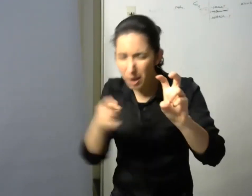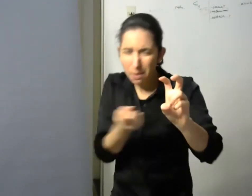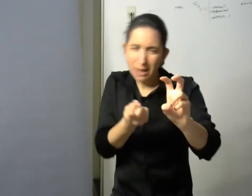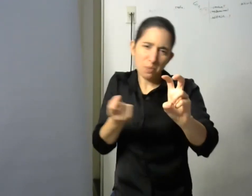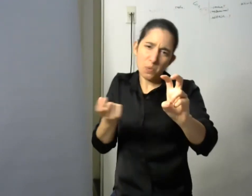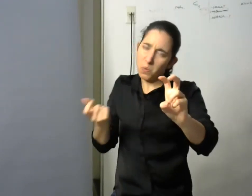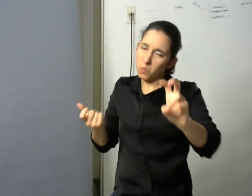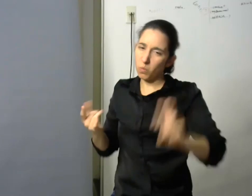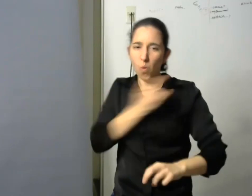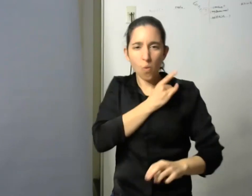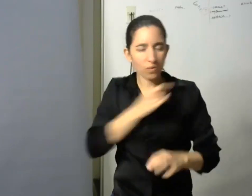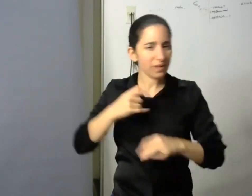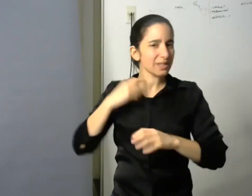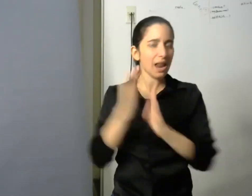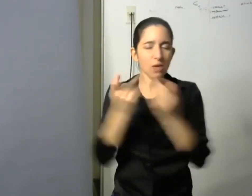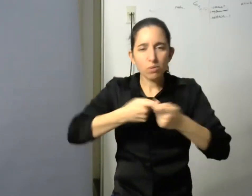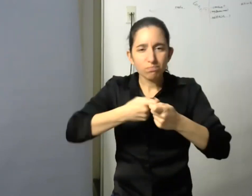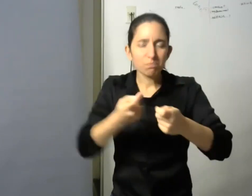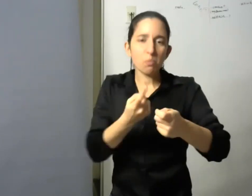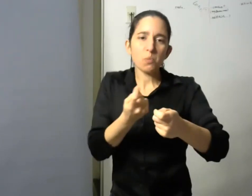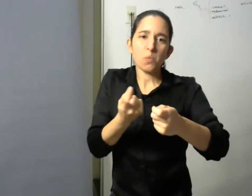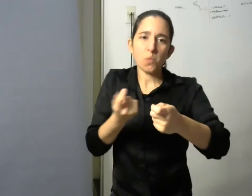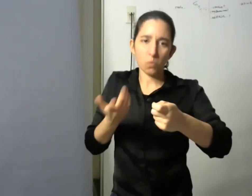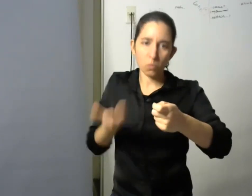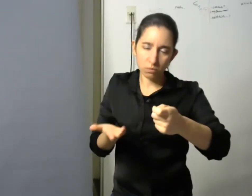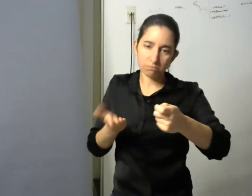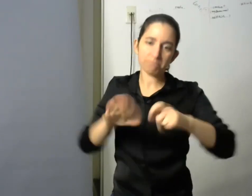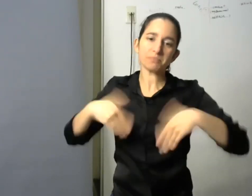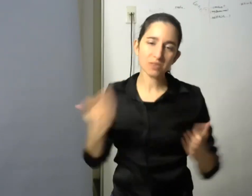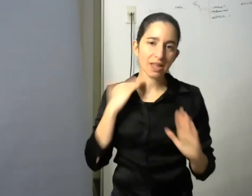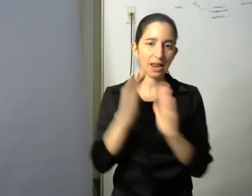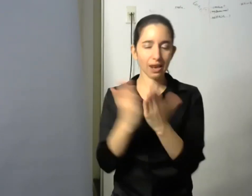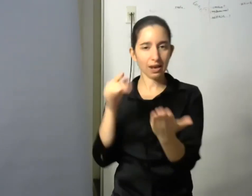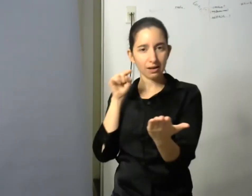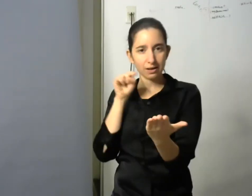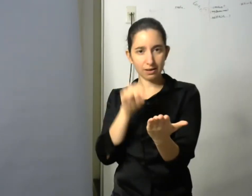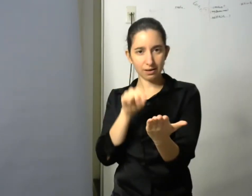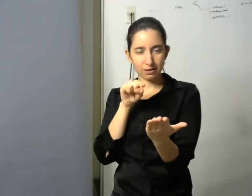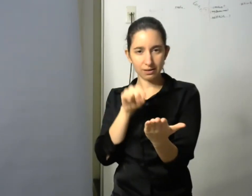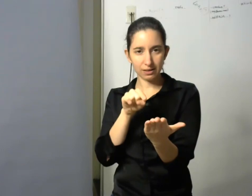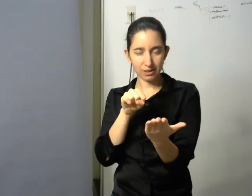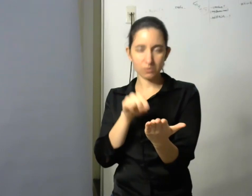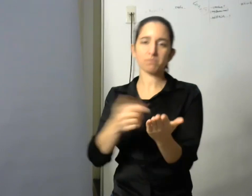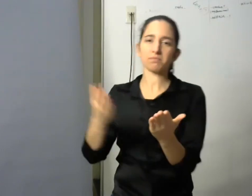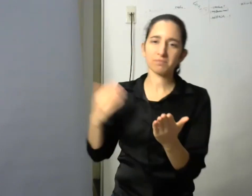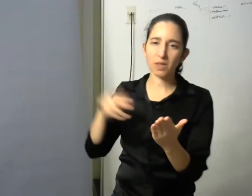y me parece que este libro en este sentido ya lo ha dicho Graciela lo ha dicho Matías Ivana Verónica